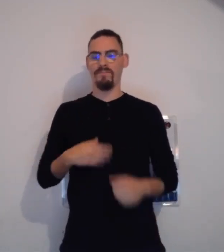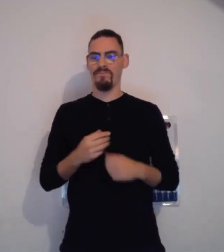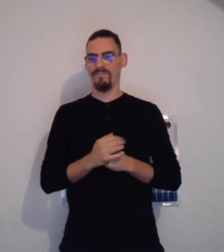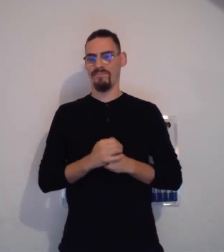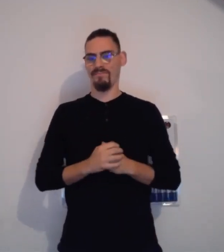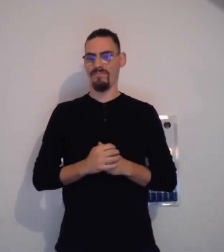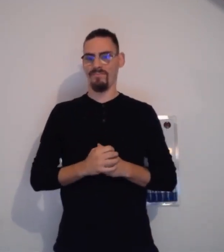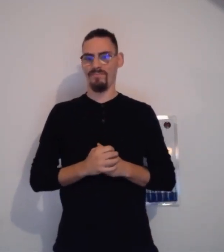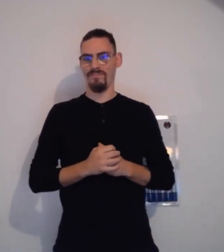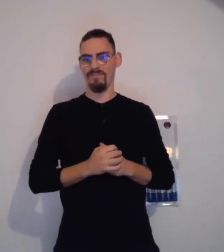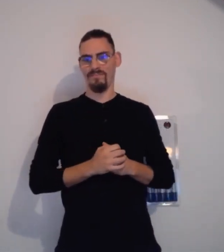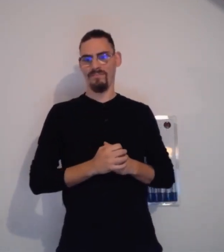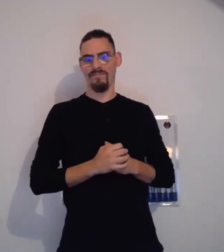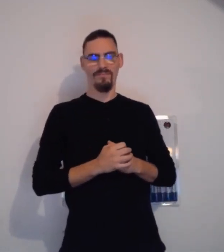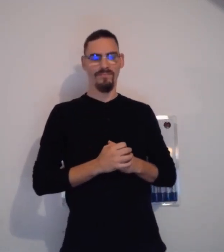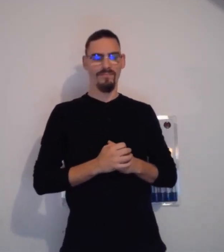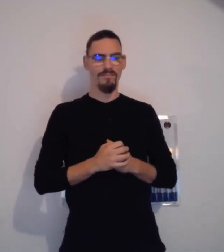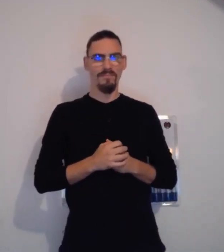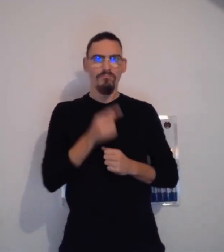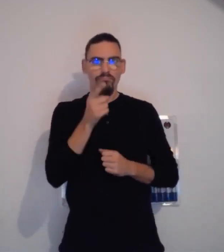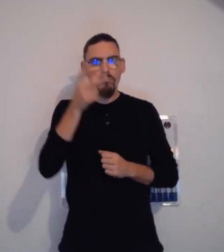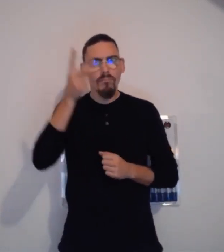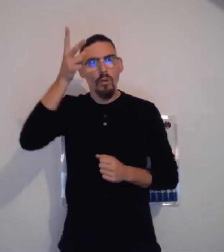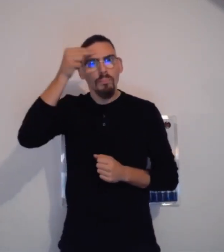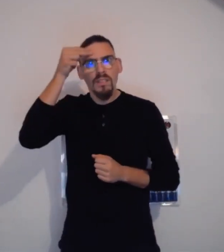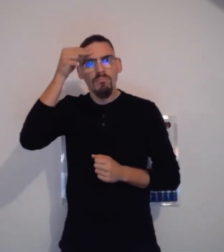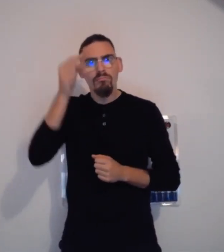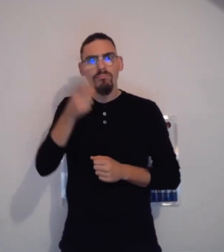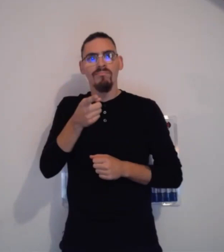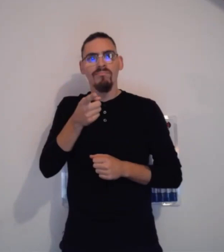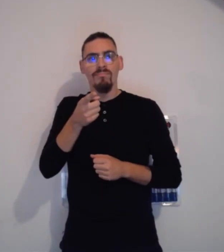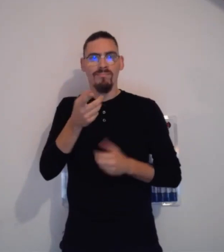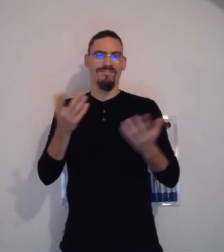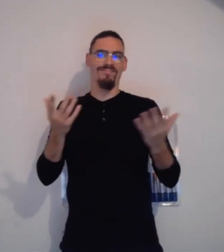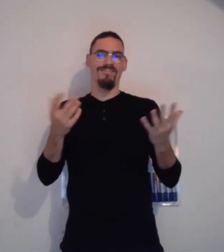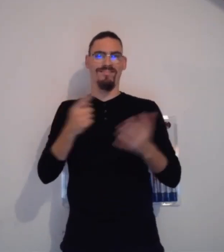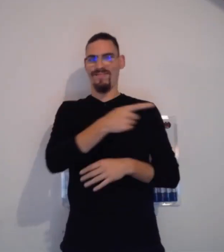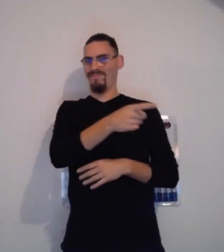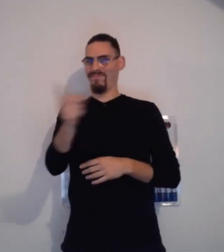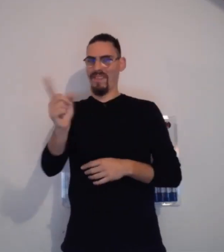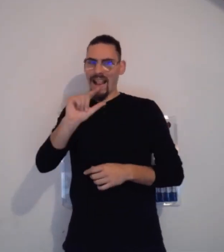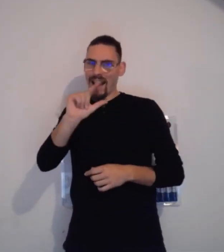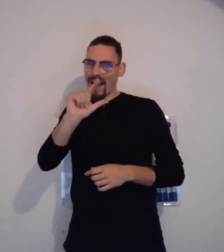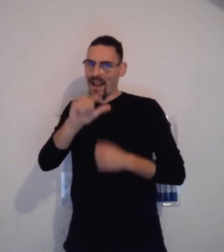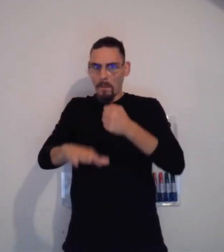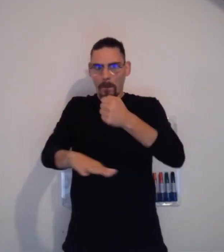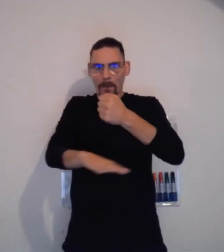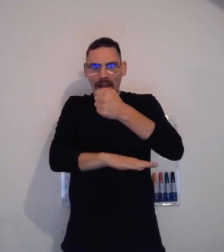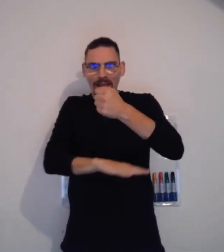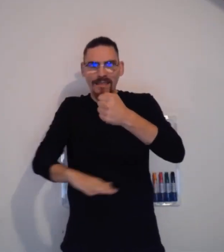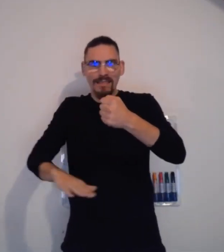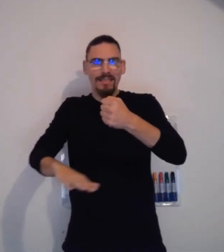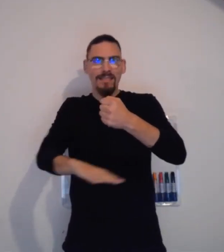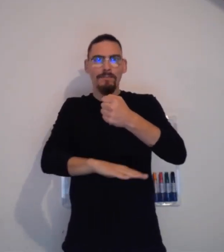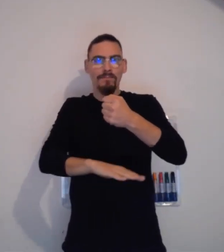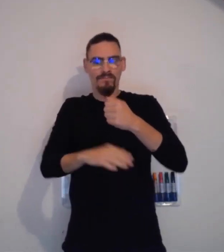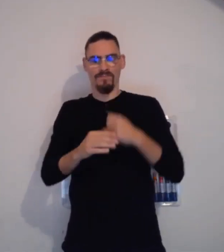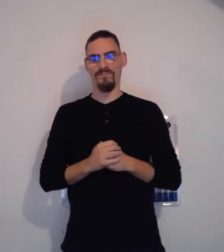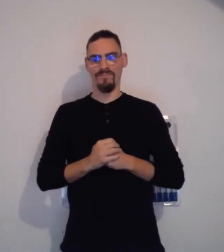niveau du ventre, pour dire que j'ai bien mangé, par exemple. Ce sont des signes que vous avez peut-être dû comprendre, parce que